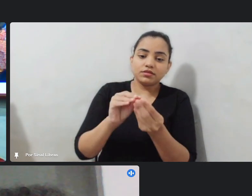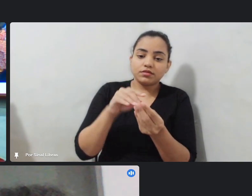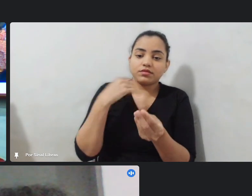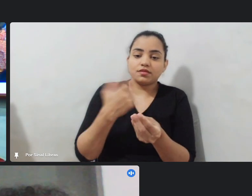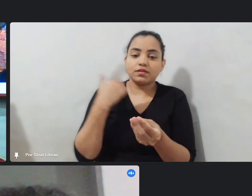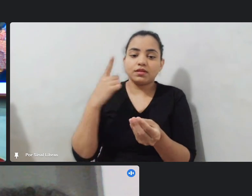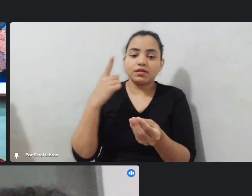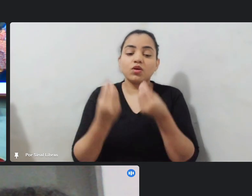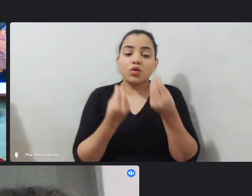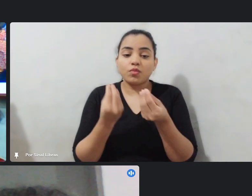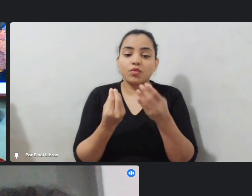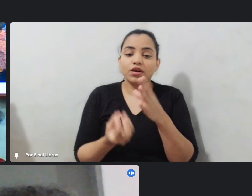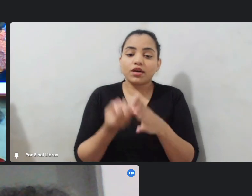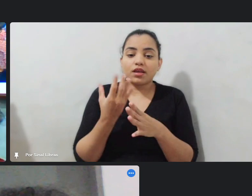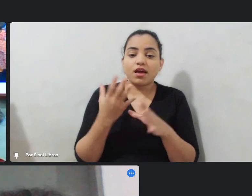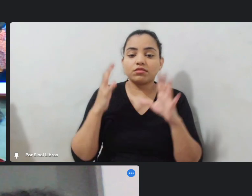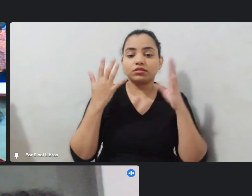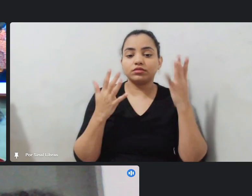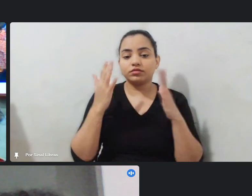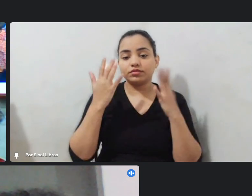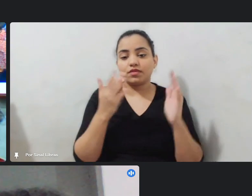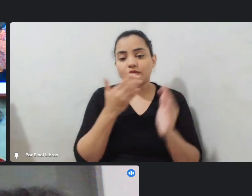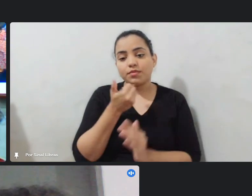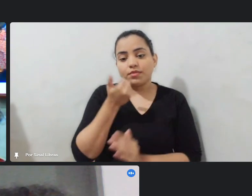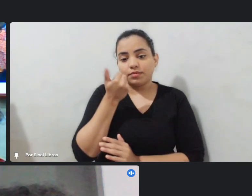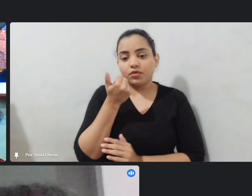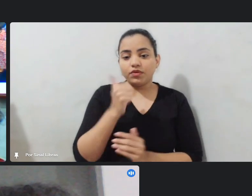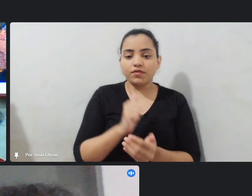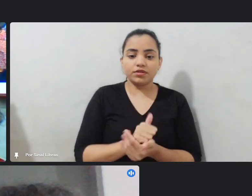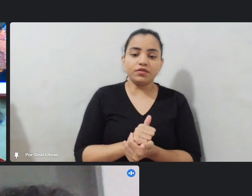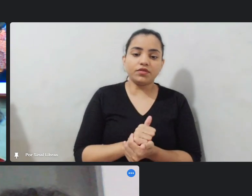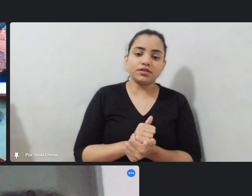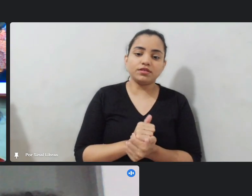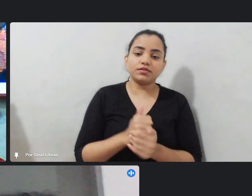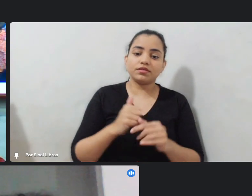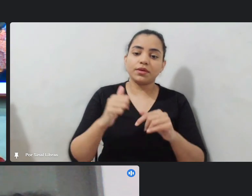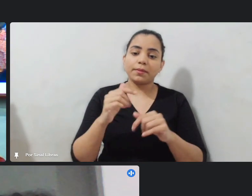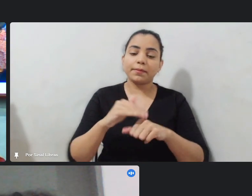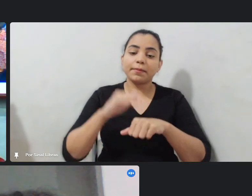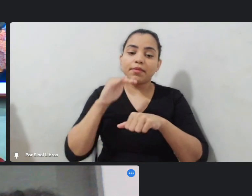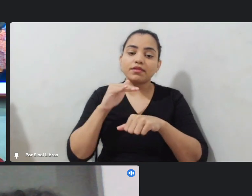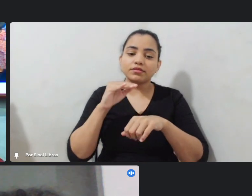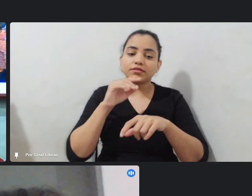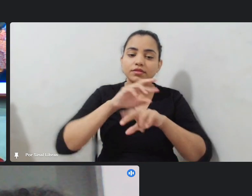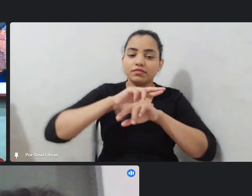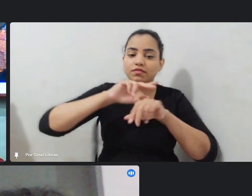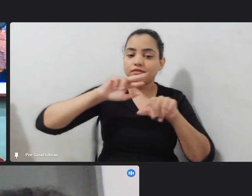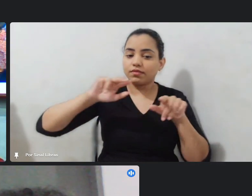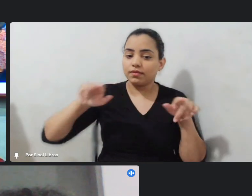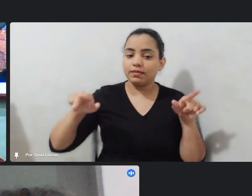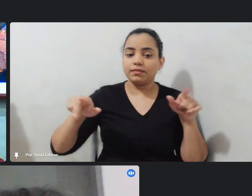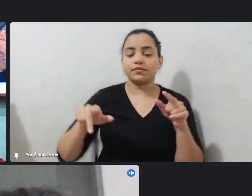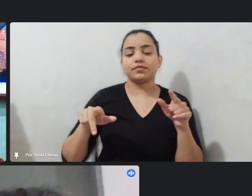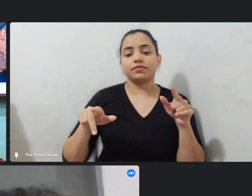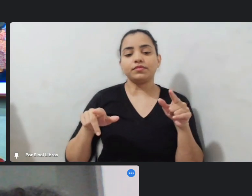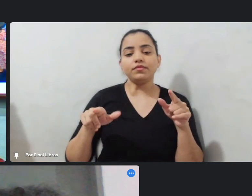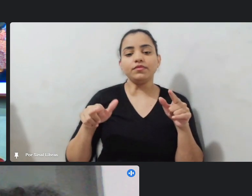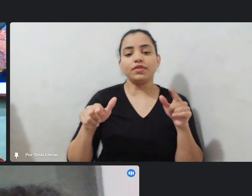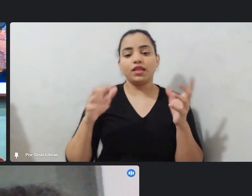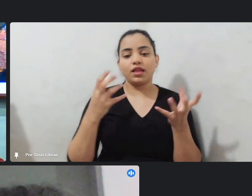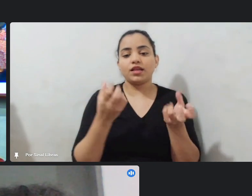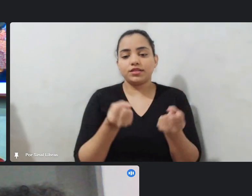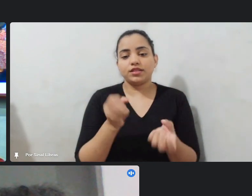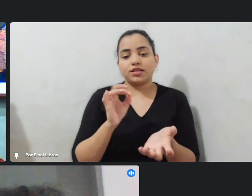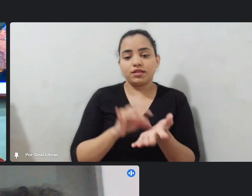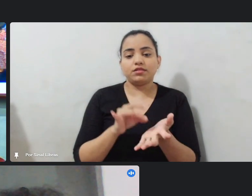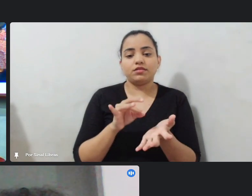carnaval melhor mais diversificado que atenda realmente a